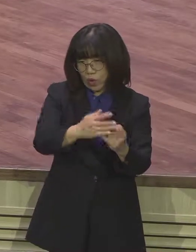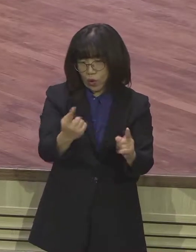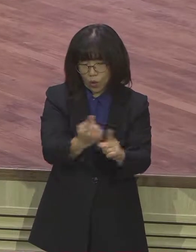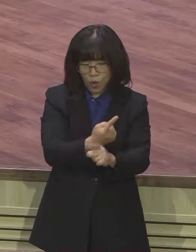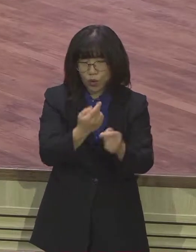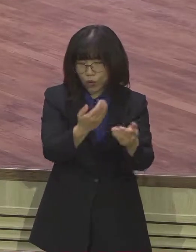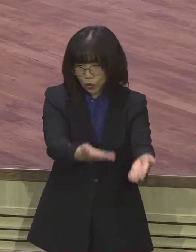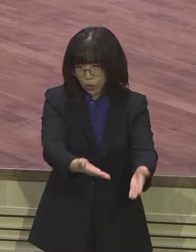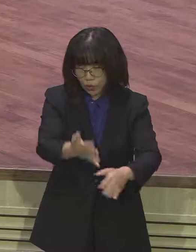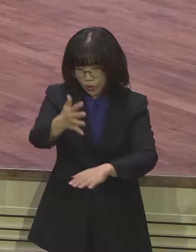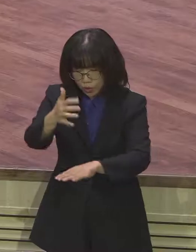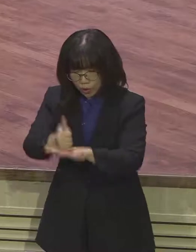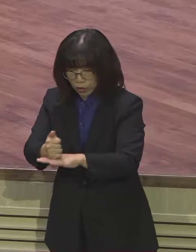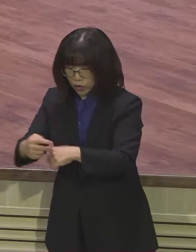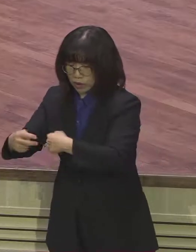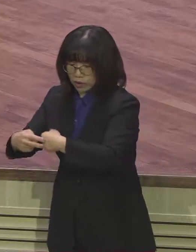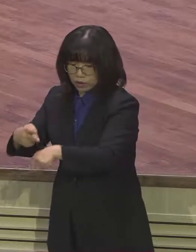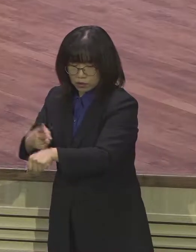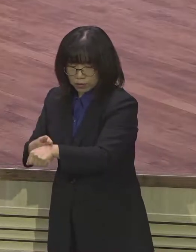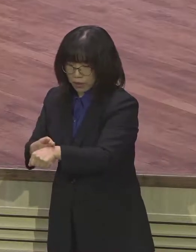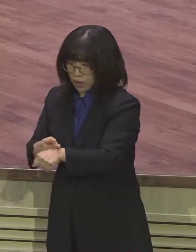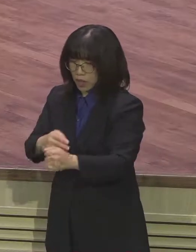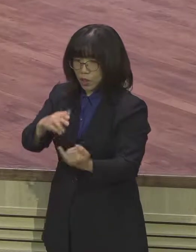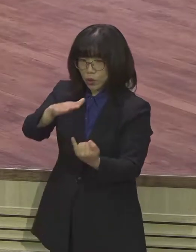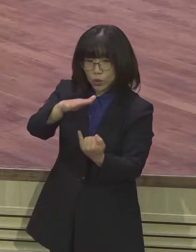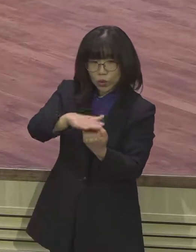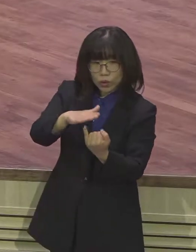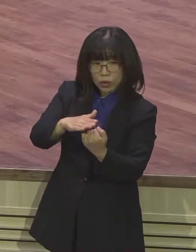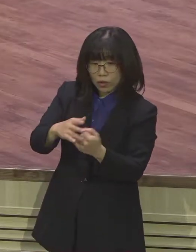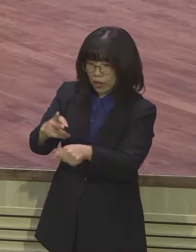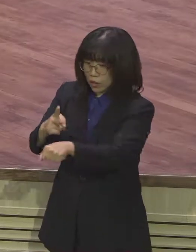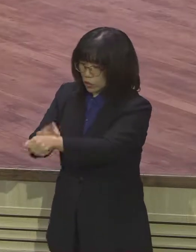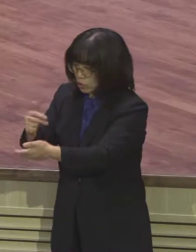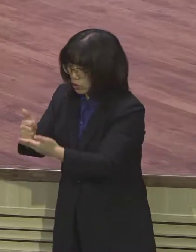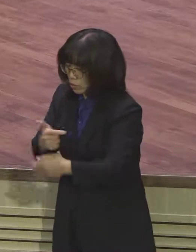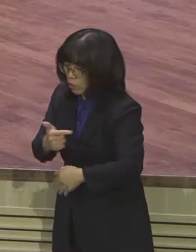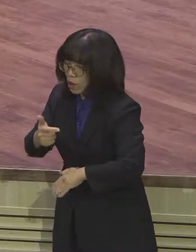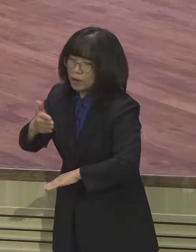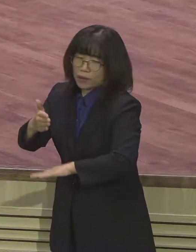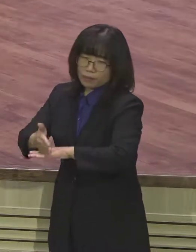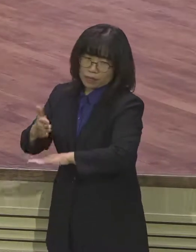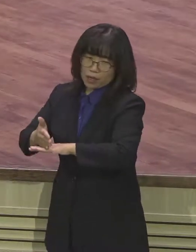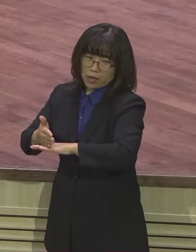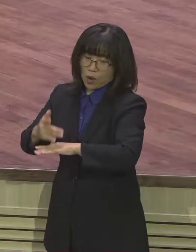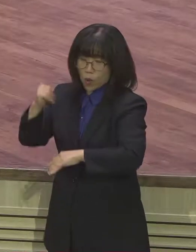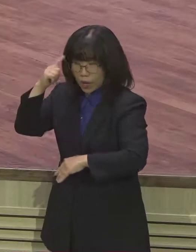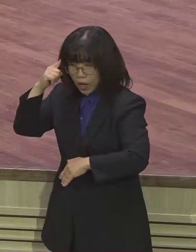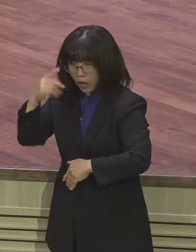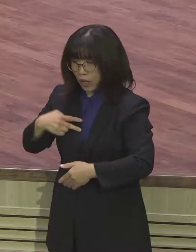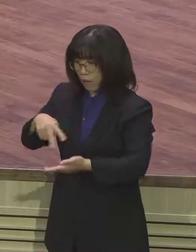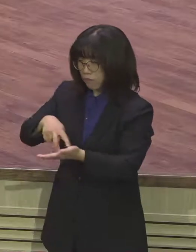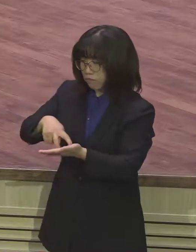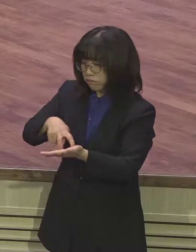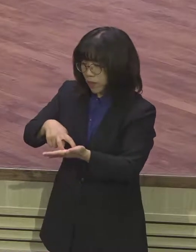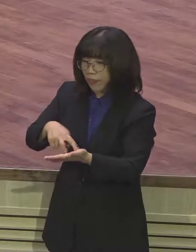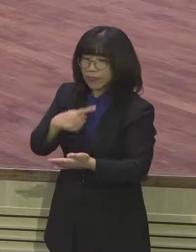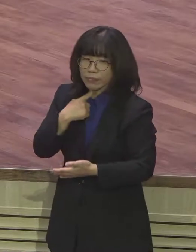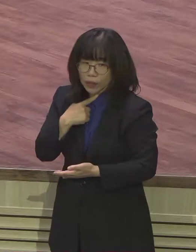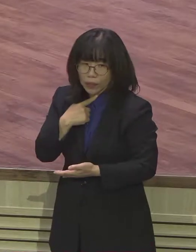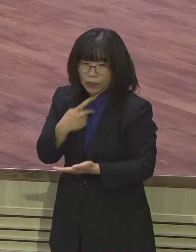소녀는 너무 의사에게 감사하죠 자신의 걸을 수 없는 다리를 고쳐줬으니까 너무 감사해서